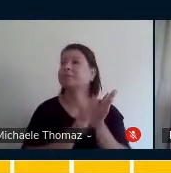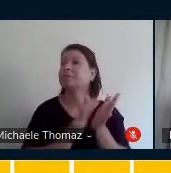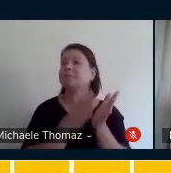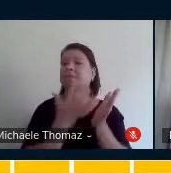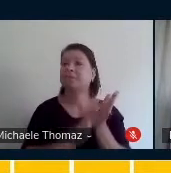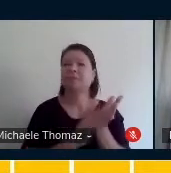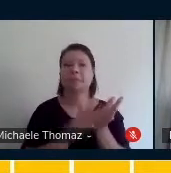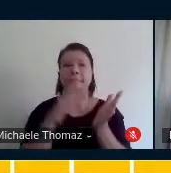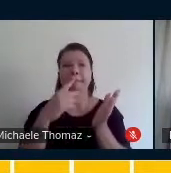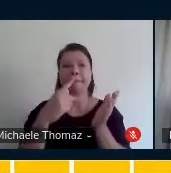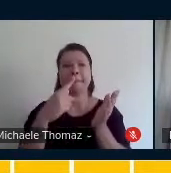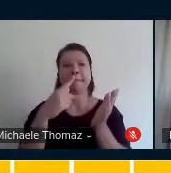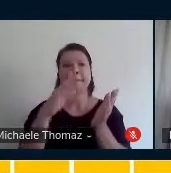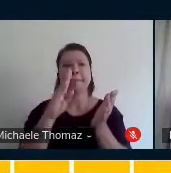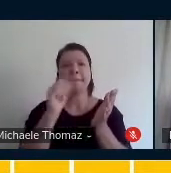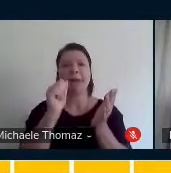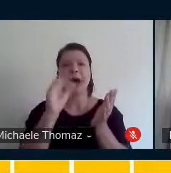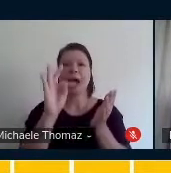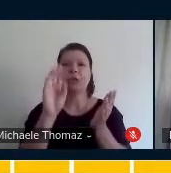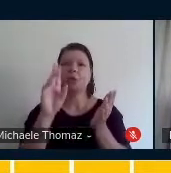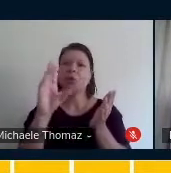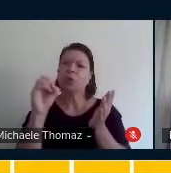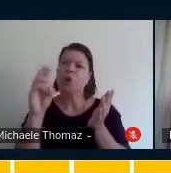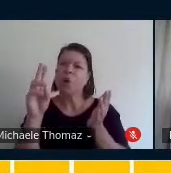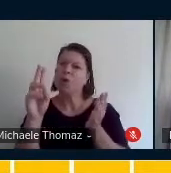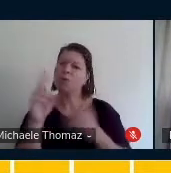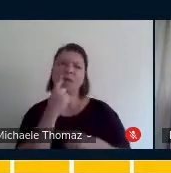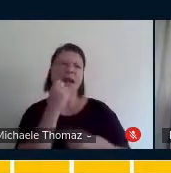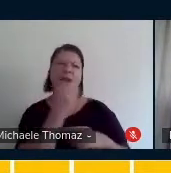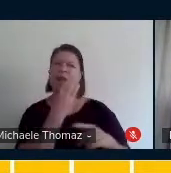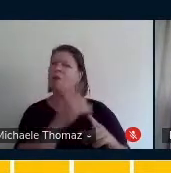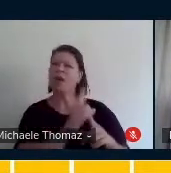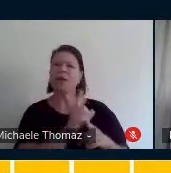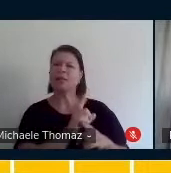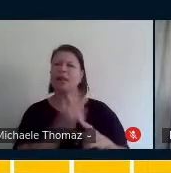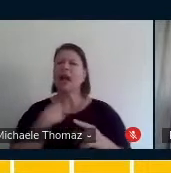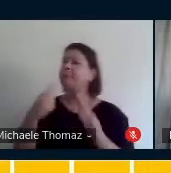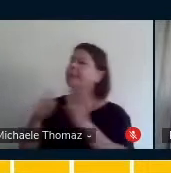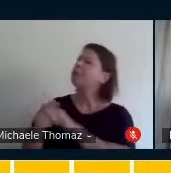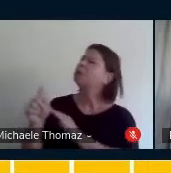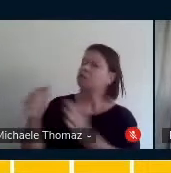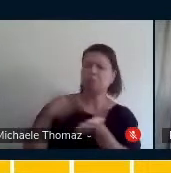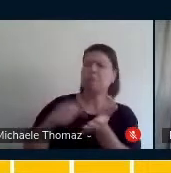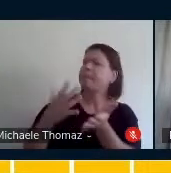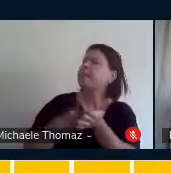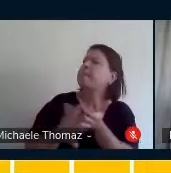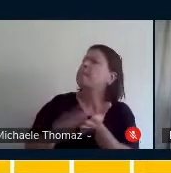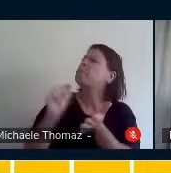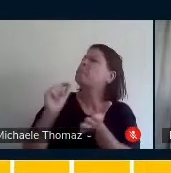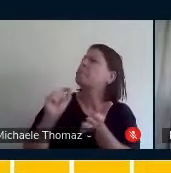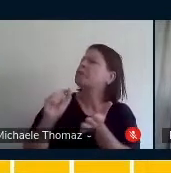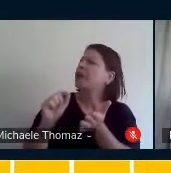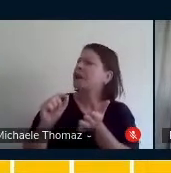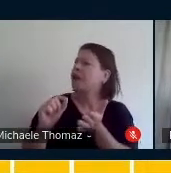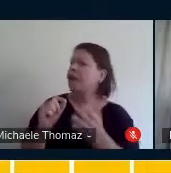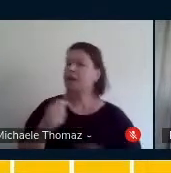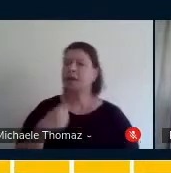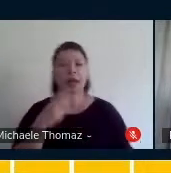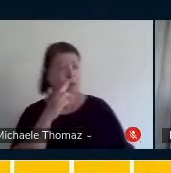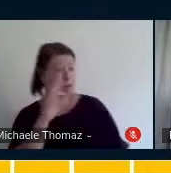o que que era isso. E ela me cutuca e pergunta, o que é isso? Aí eu respondi, eu falei que isso era